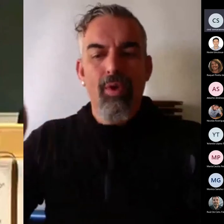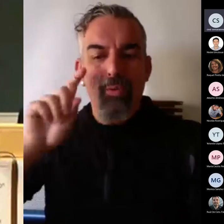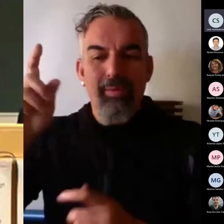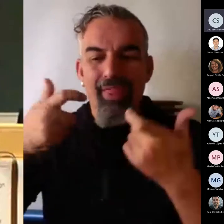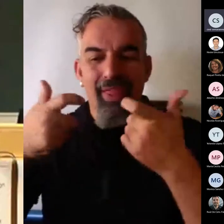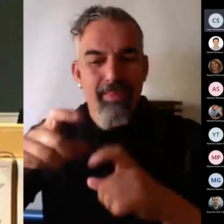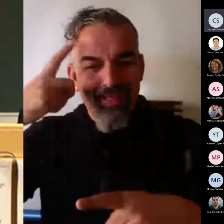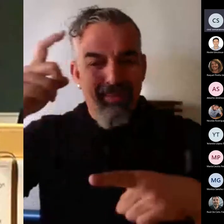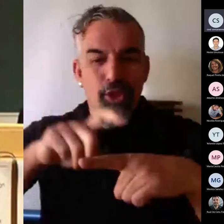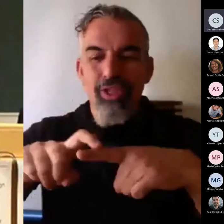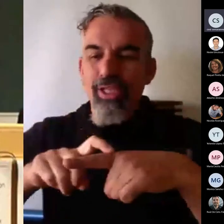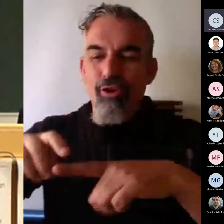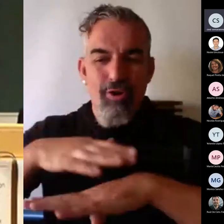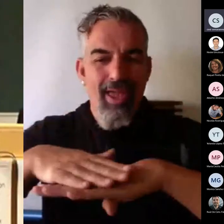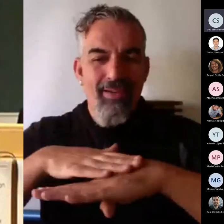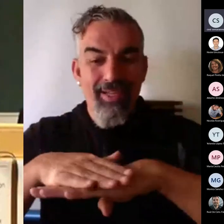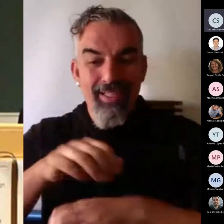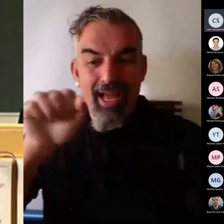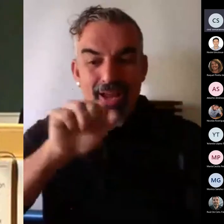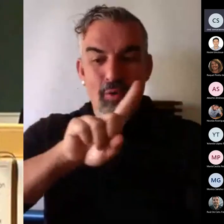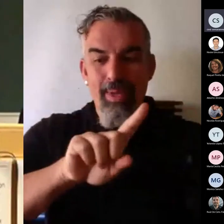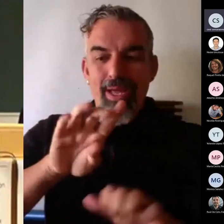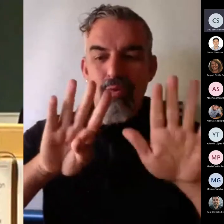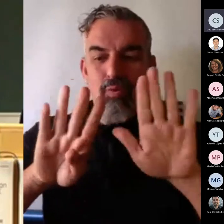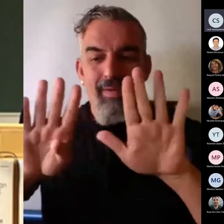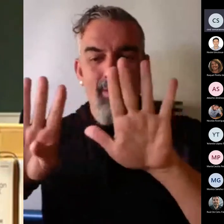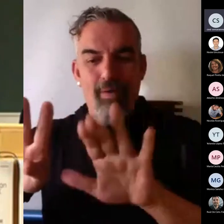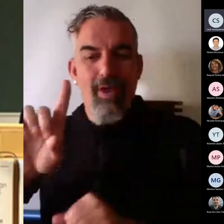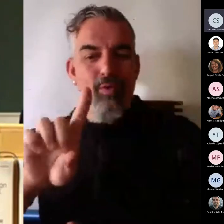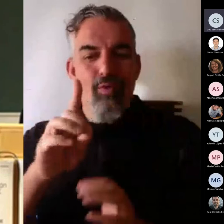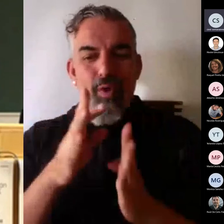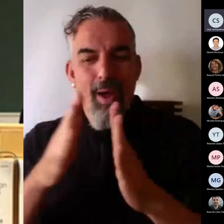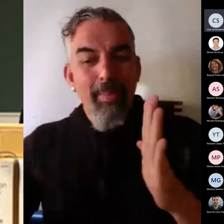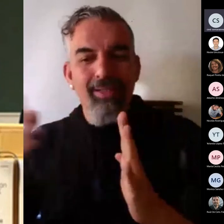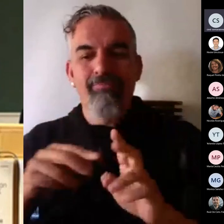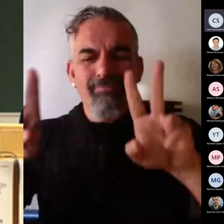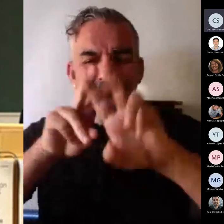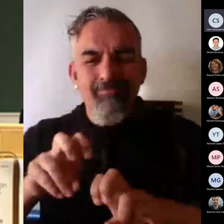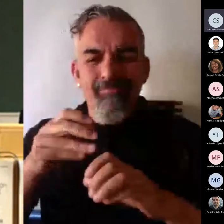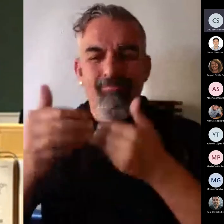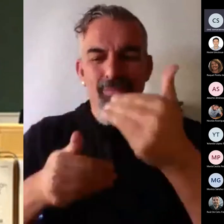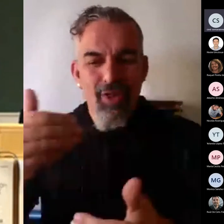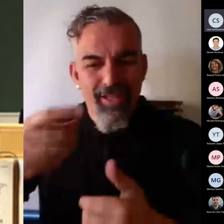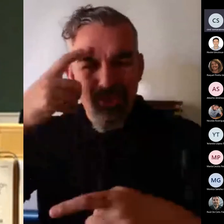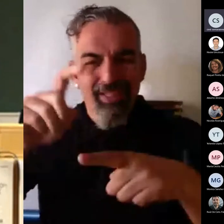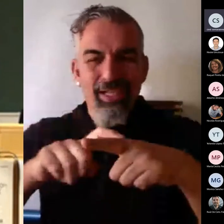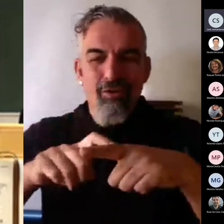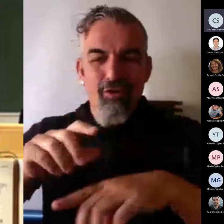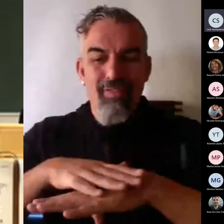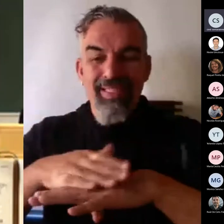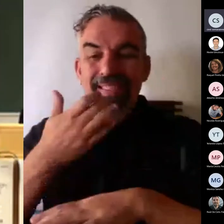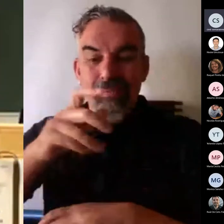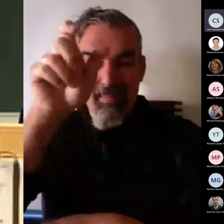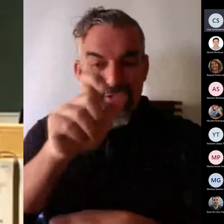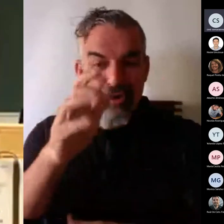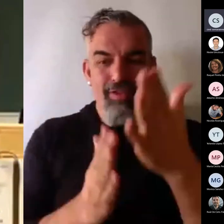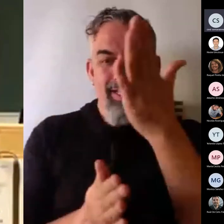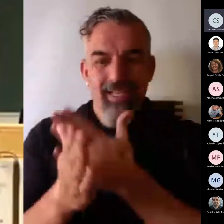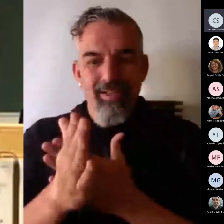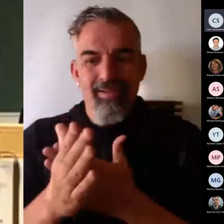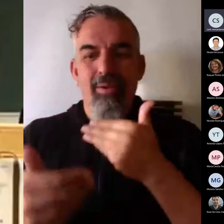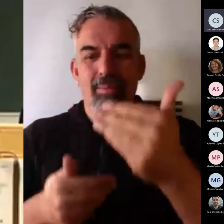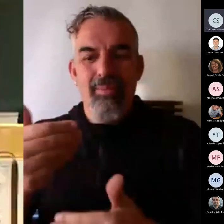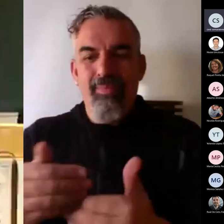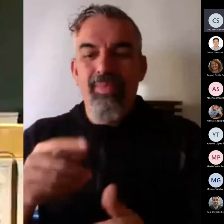de Psicología Básica desde 1991. Ha investigado en procesos psicológicos básicos en personas con discapacidad, la historia de la